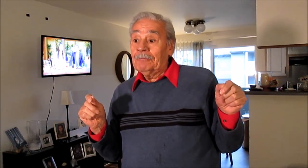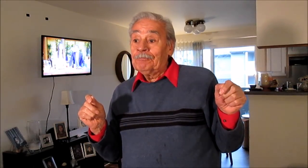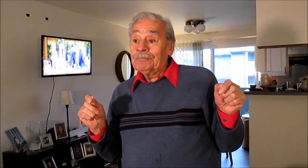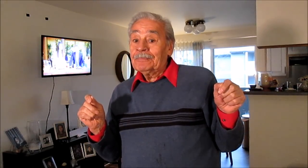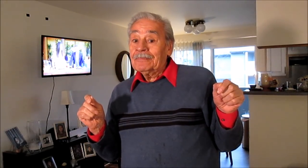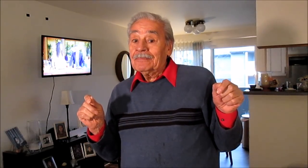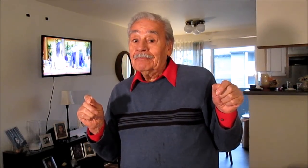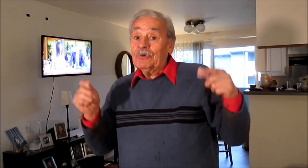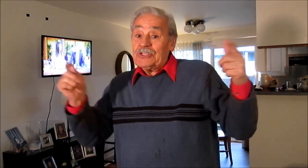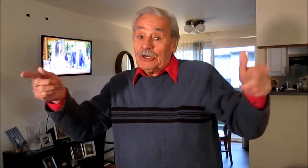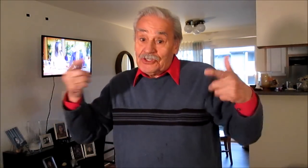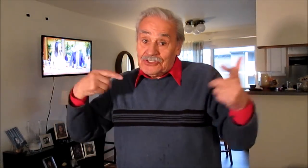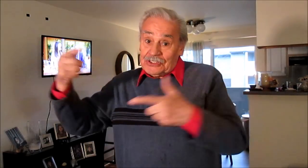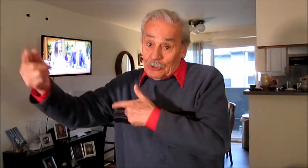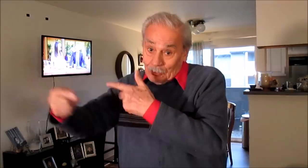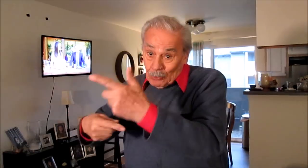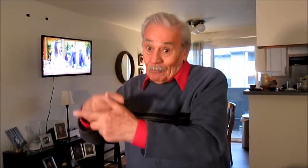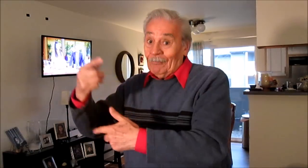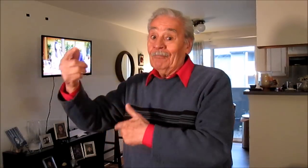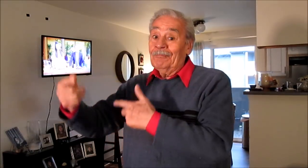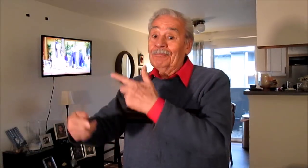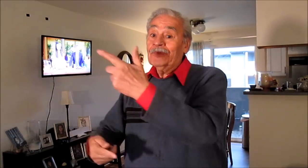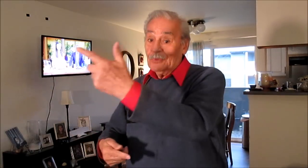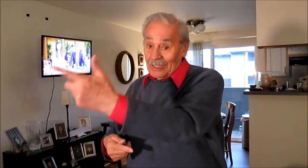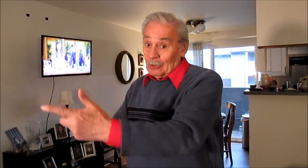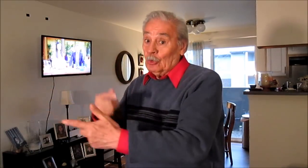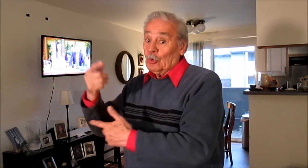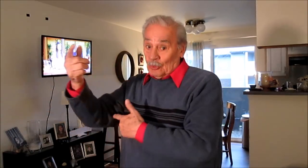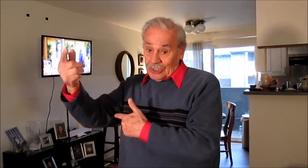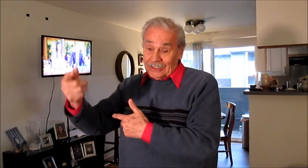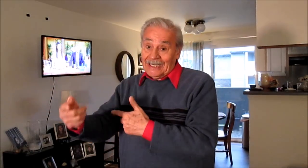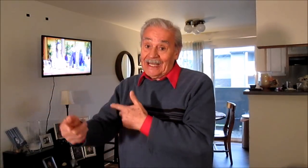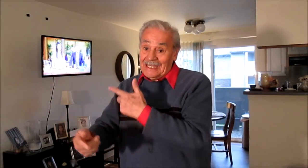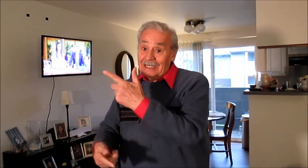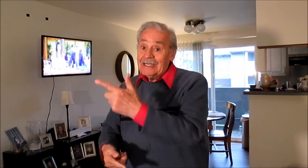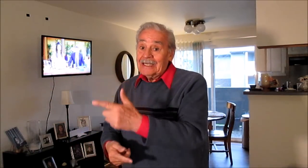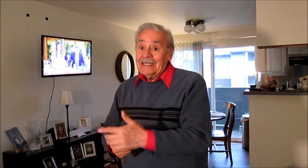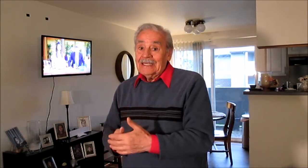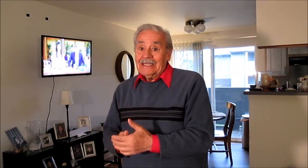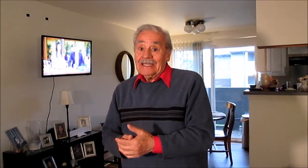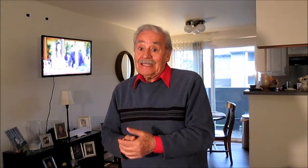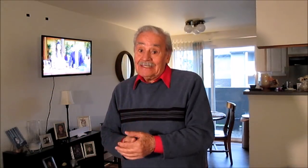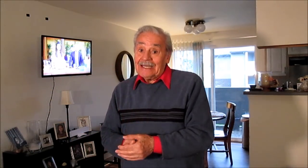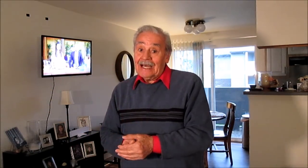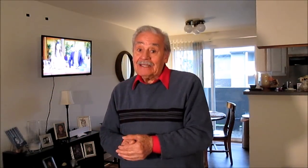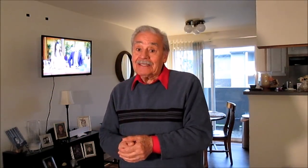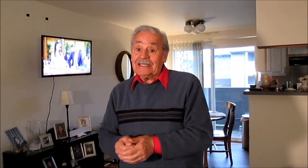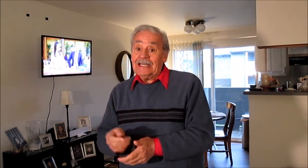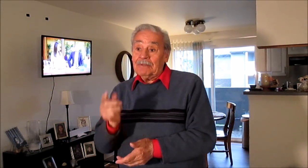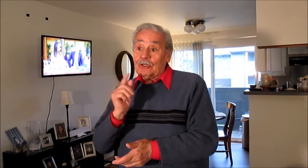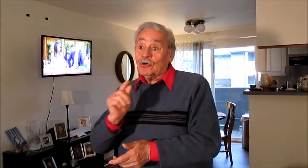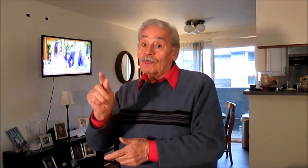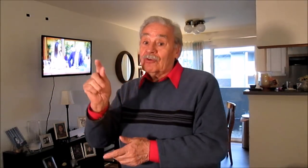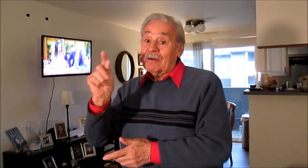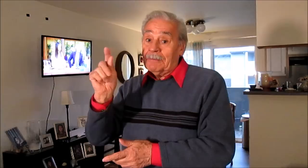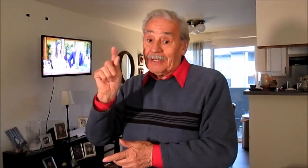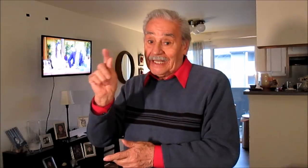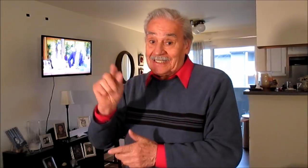muchas cosas en común con algunos que están ahí y quizás sería el menos confiable para que se